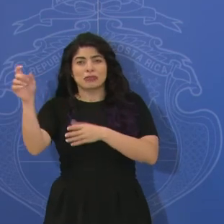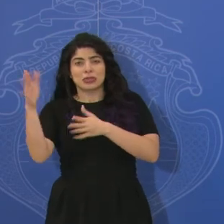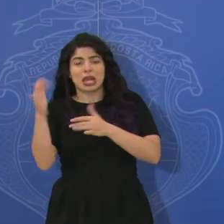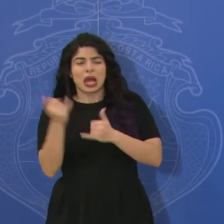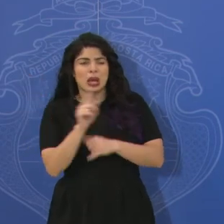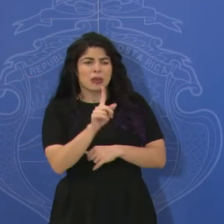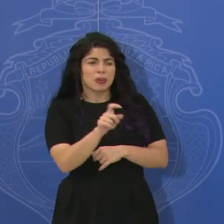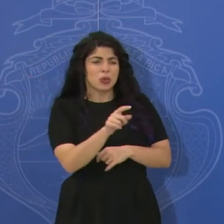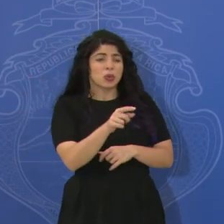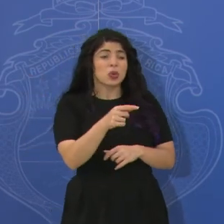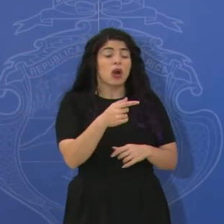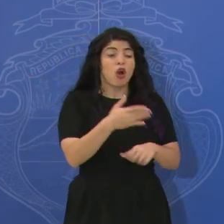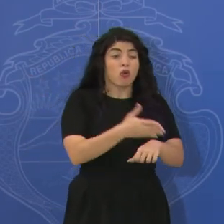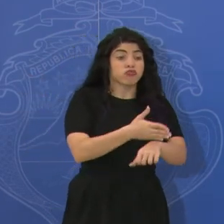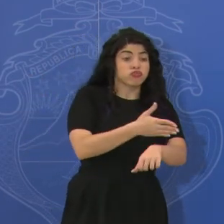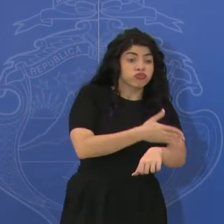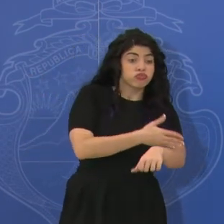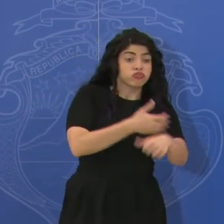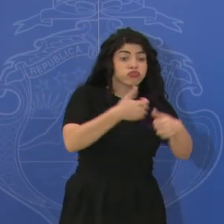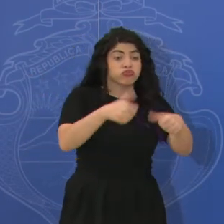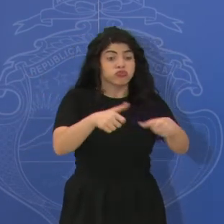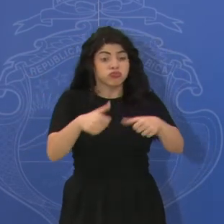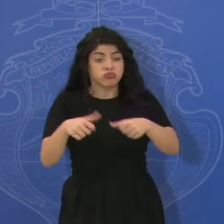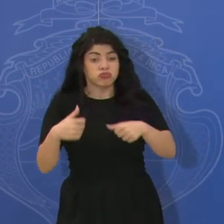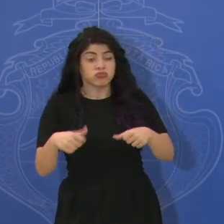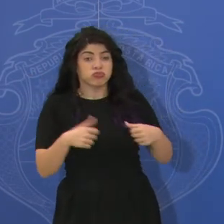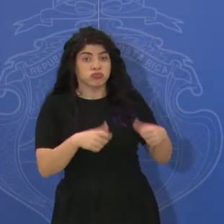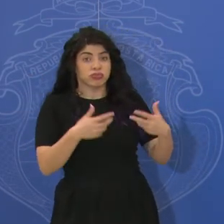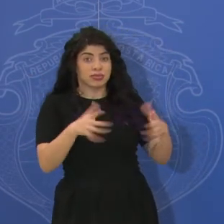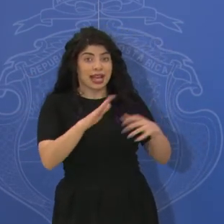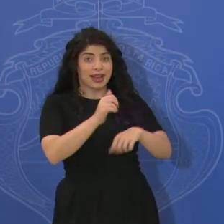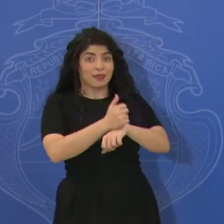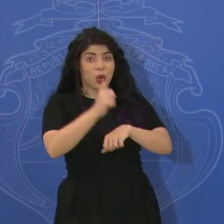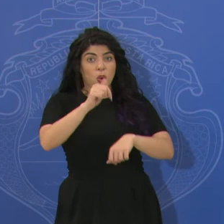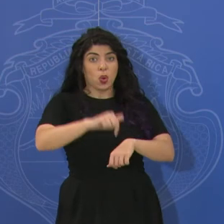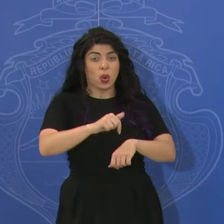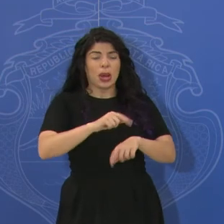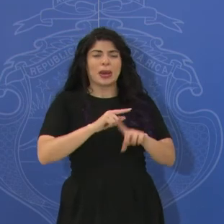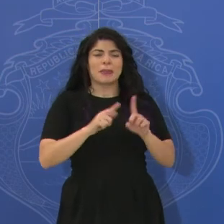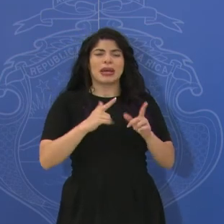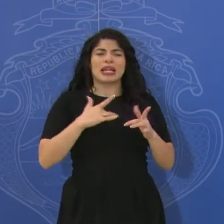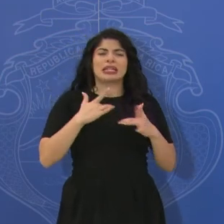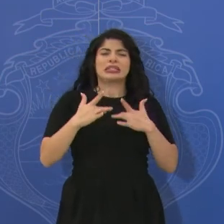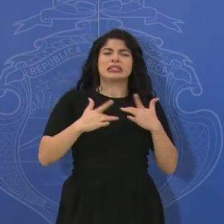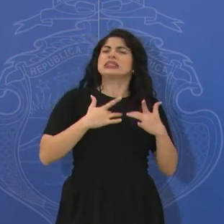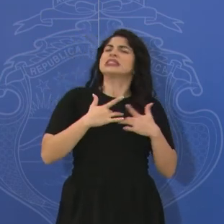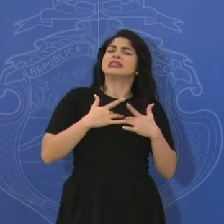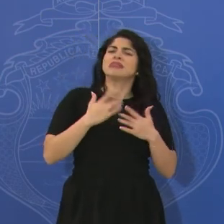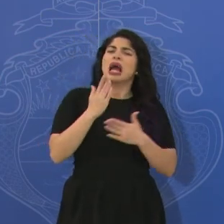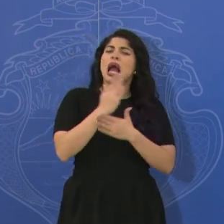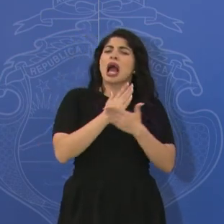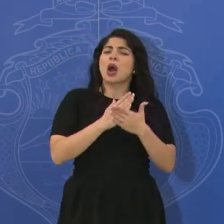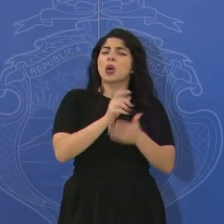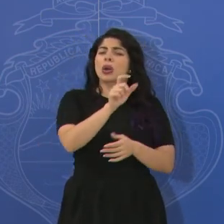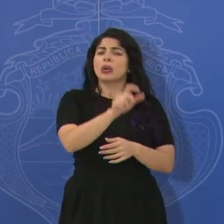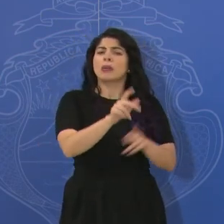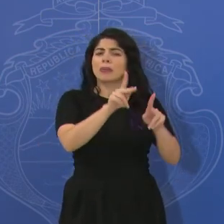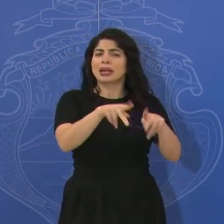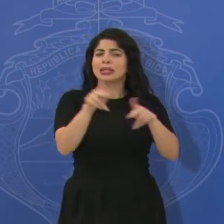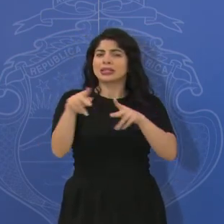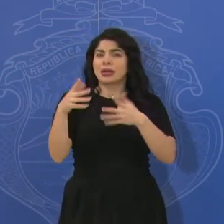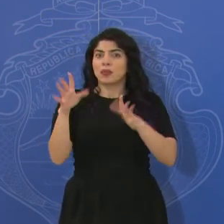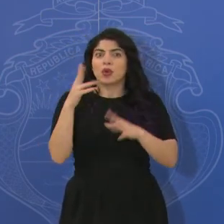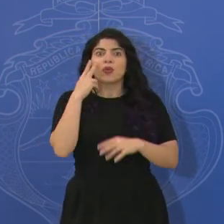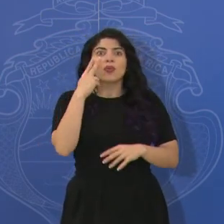Con todos los avances y los acuerdos y todas las cuestiones que quedaron definidas hoy, la sensación que quedó entre algunos de los participantes, porque lo vimos